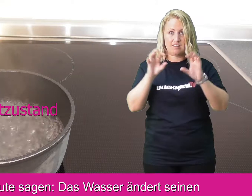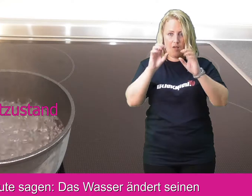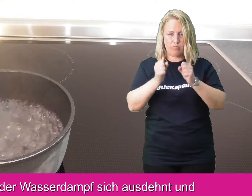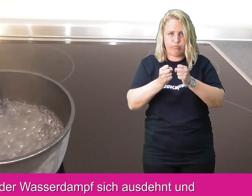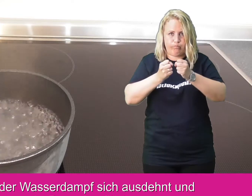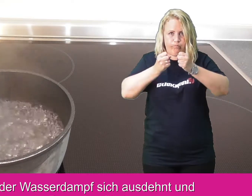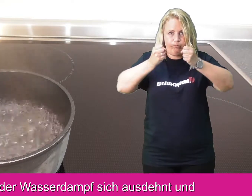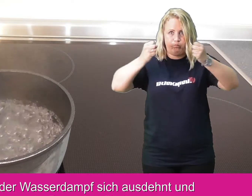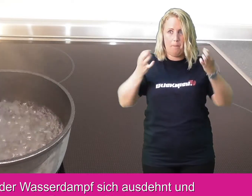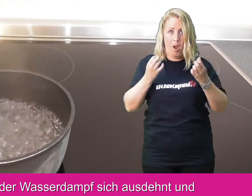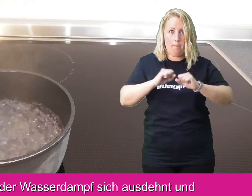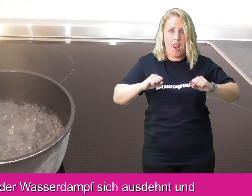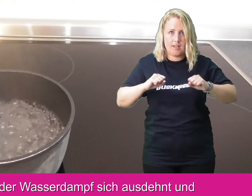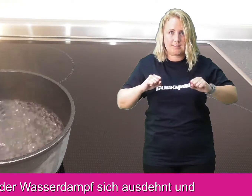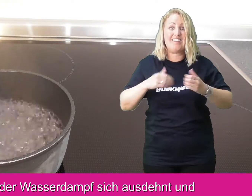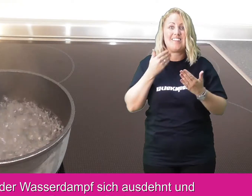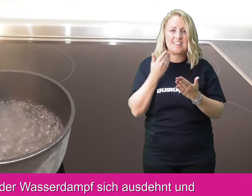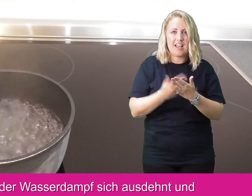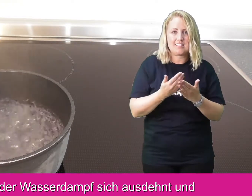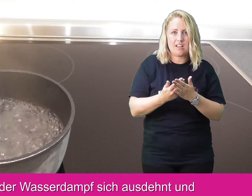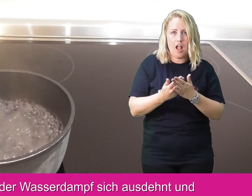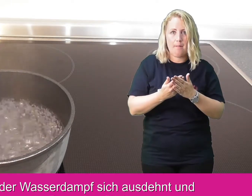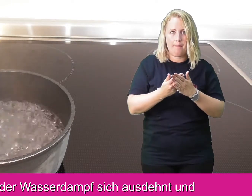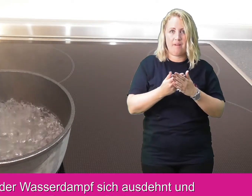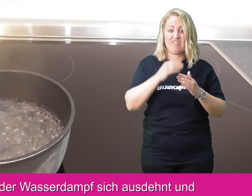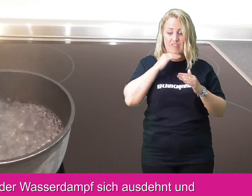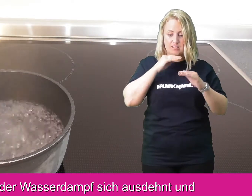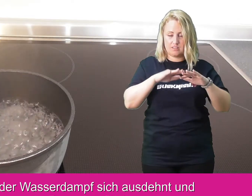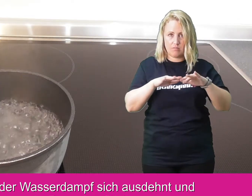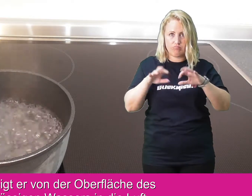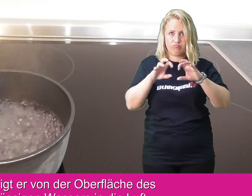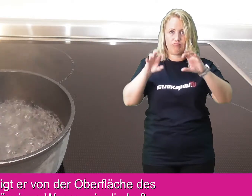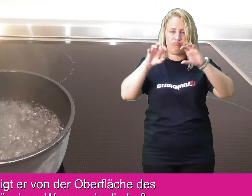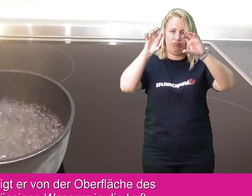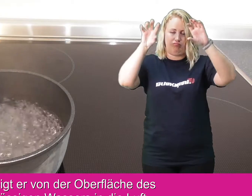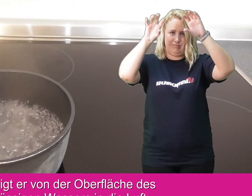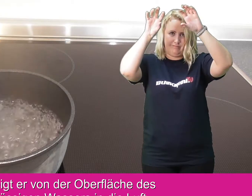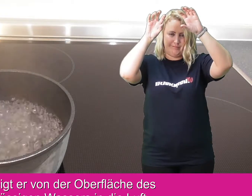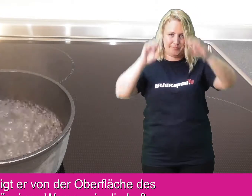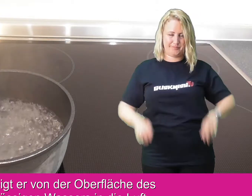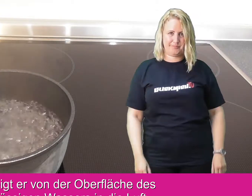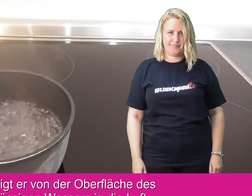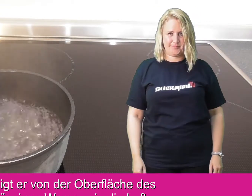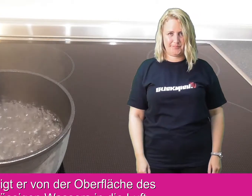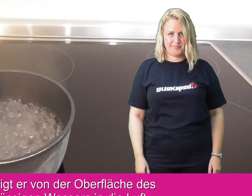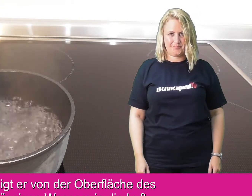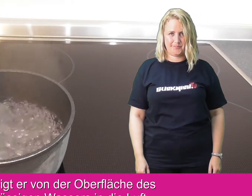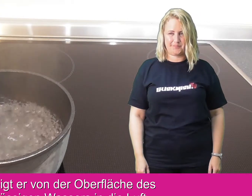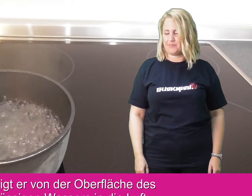Und weil der Wasserdampf sich ausdehnt und mehr Raum benötigt, steigt er von der Oberfläche des flüssigen Wassers in die